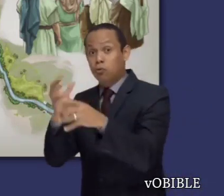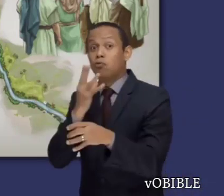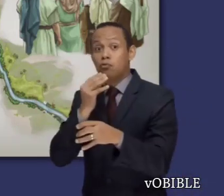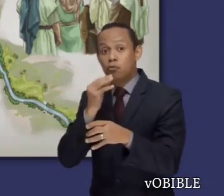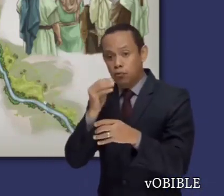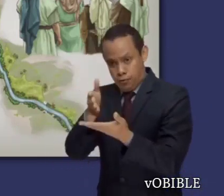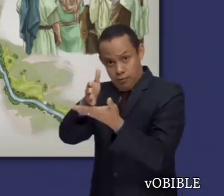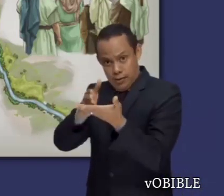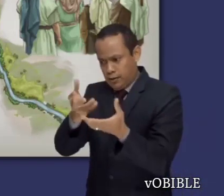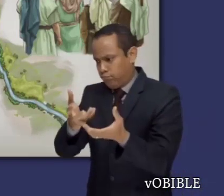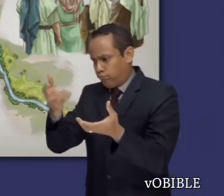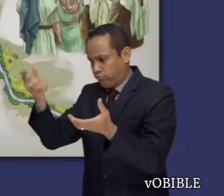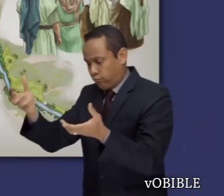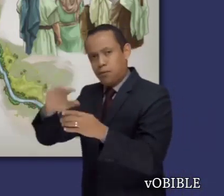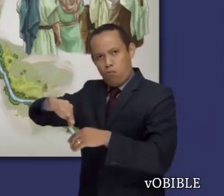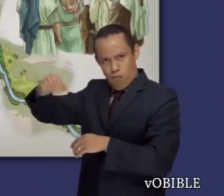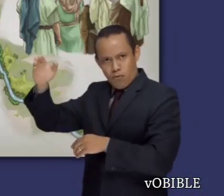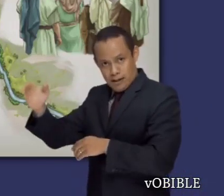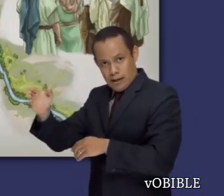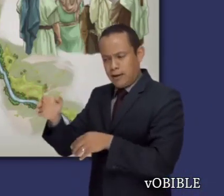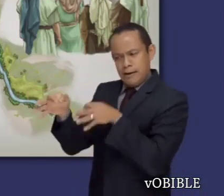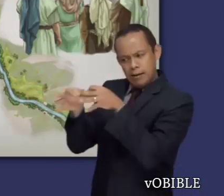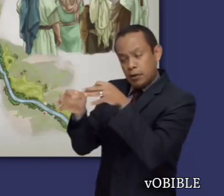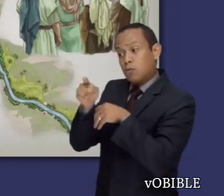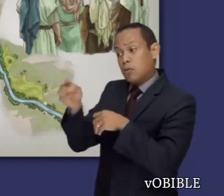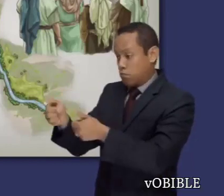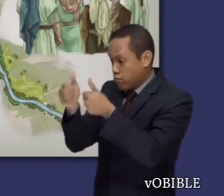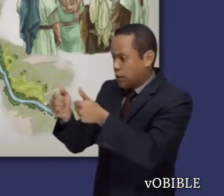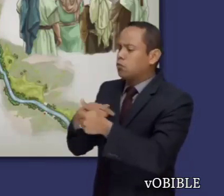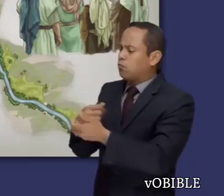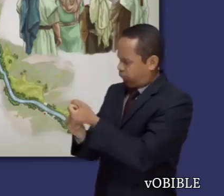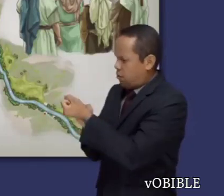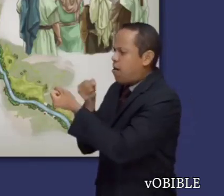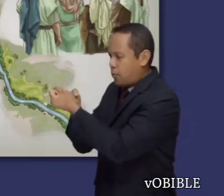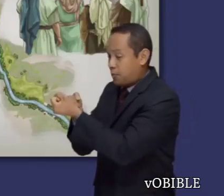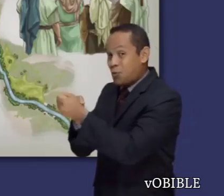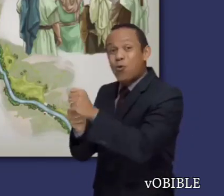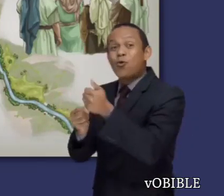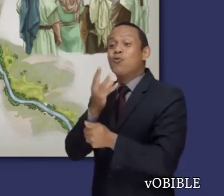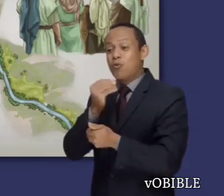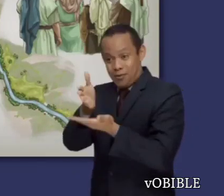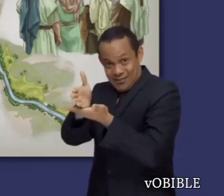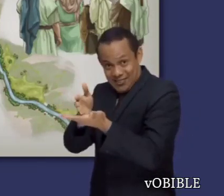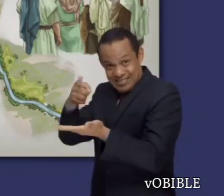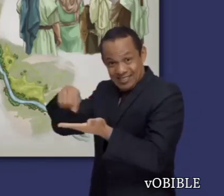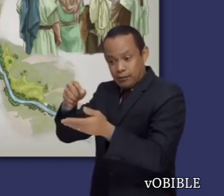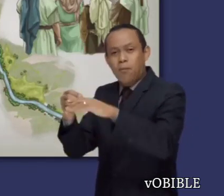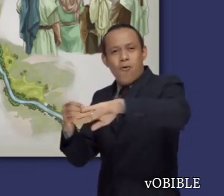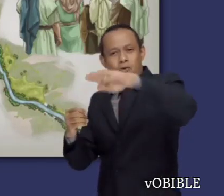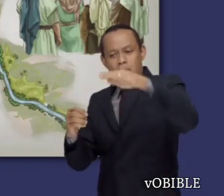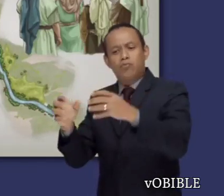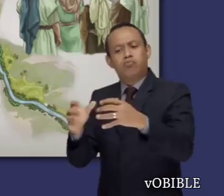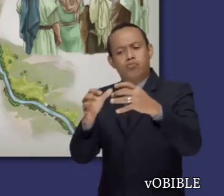en el monte Ebal, donde se pronunciarán las maldiciones. Las otras tribus deben colocarse en el monte Gerizim,